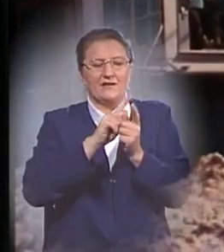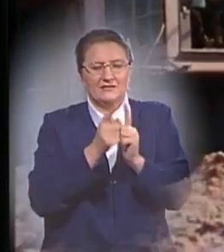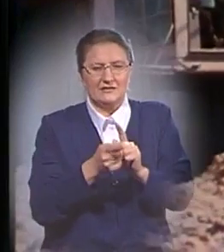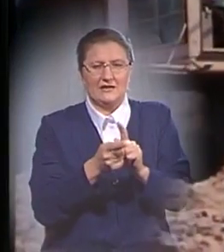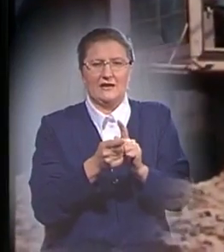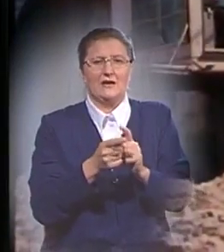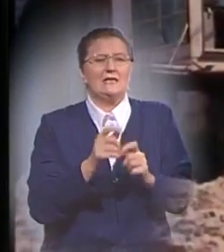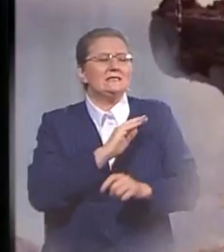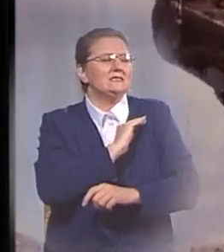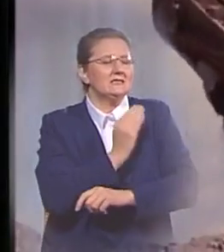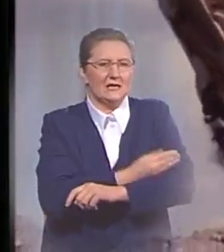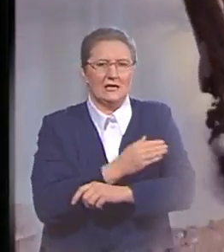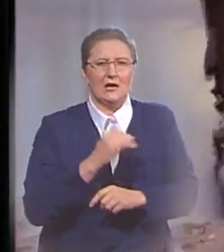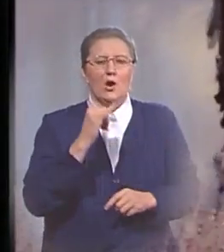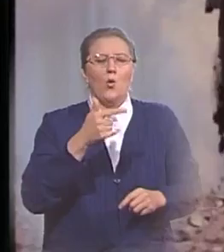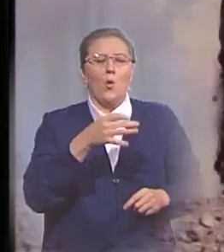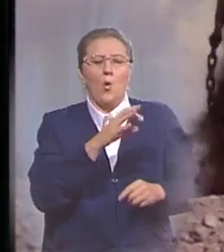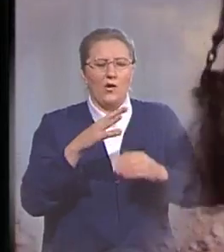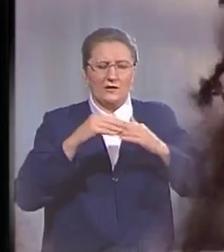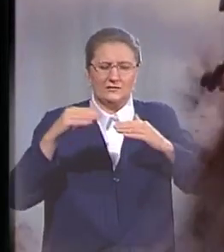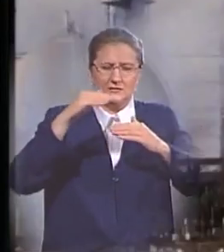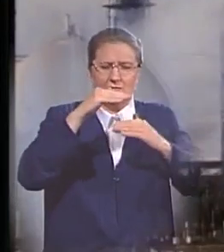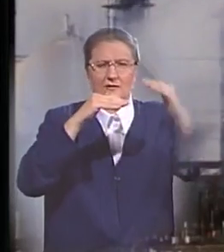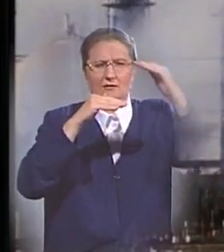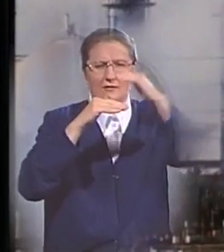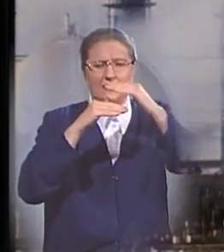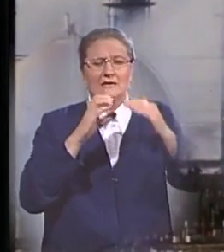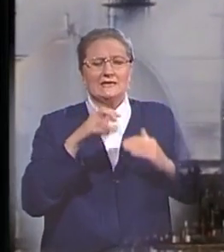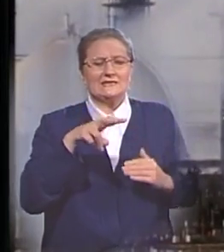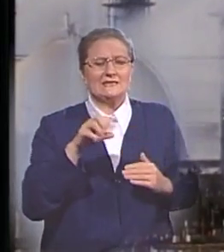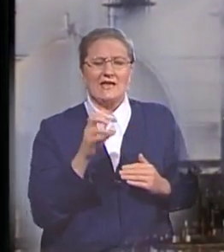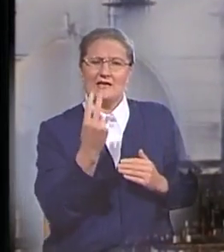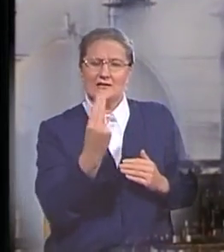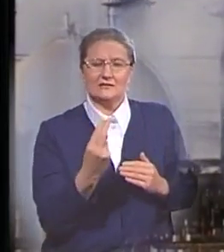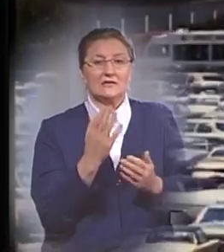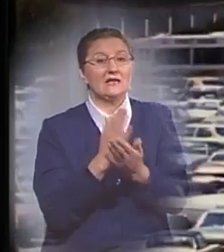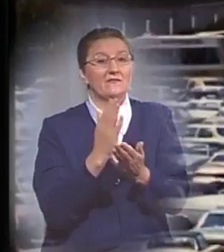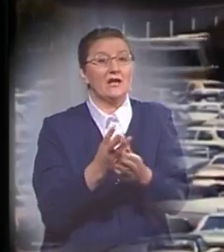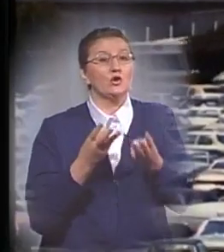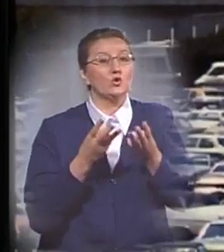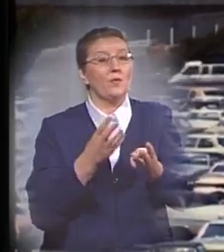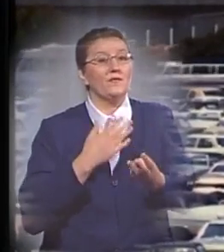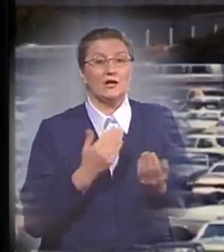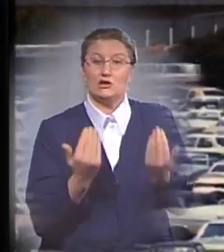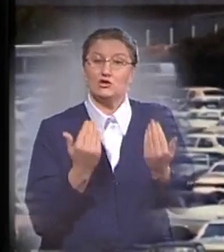в мощные угольные пласты и залежи сланцев, которые являются топливом для нашей современной экономики.